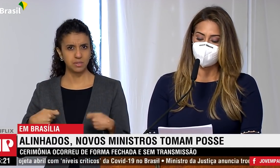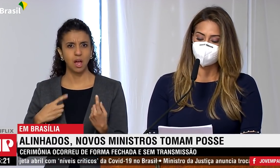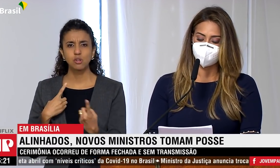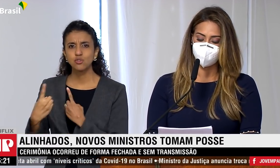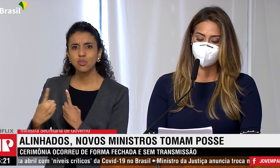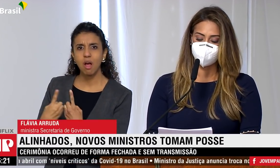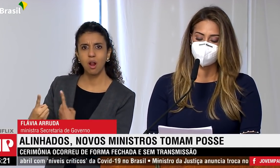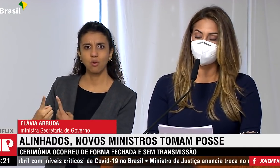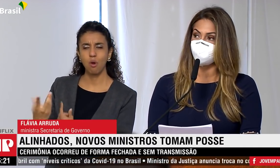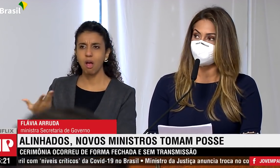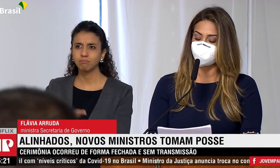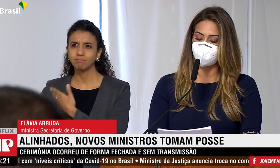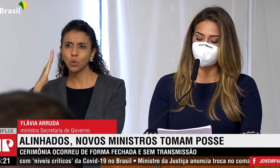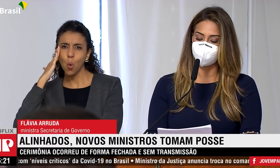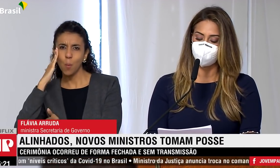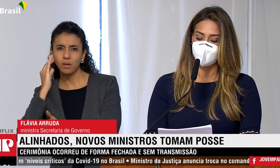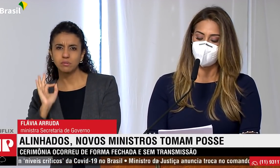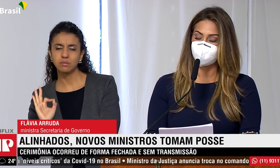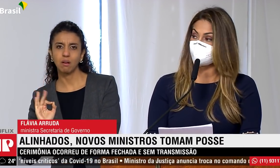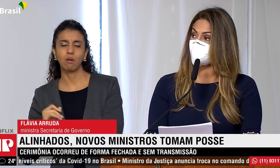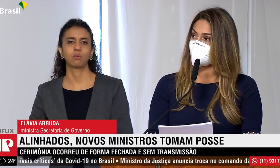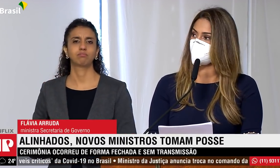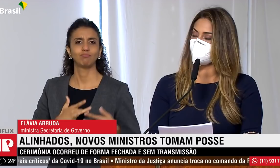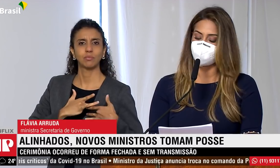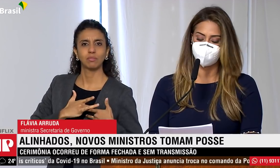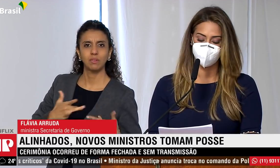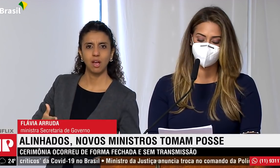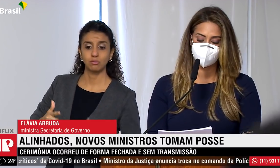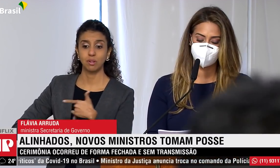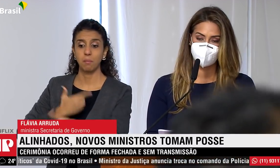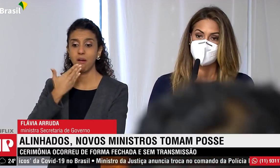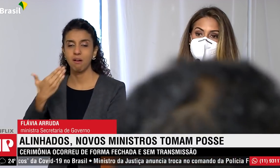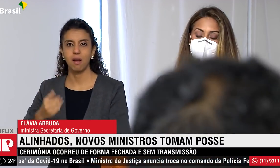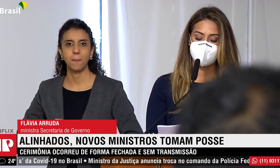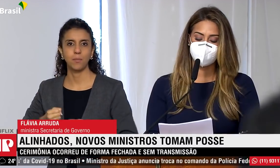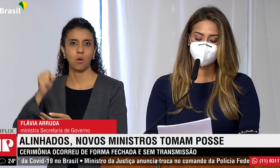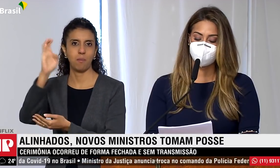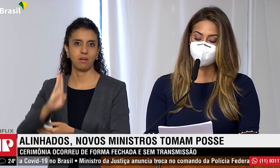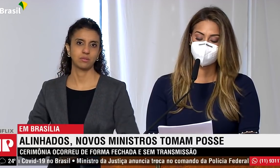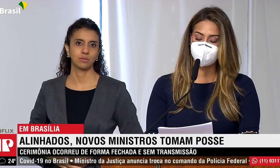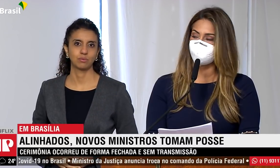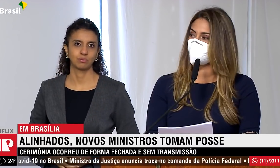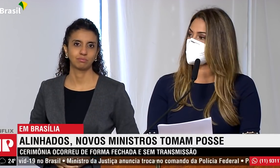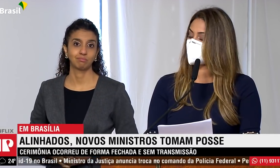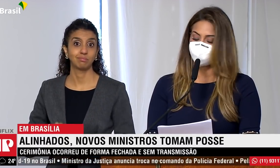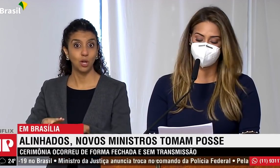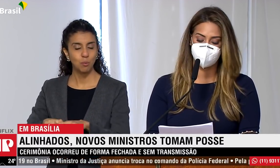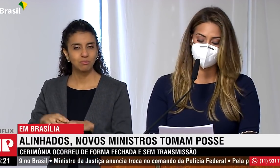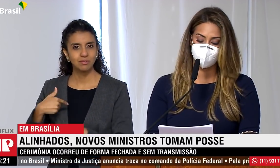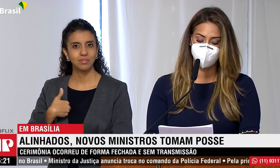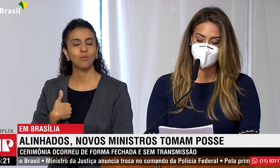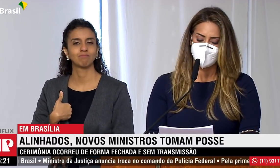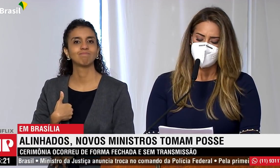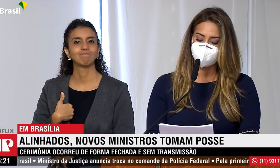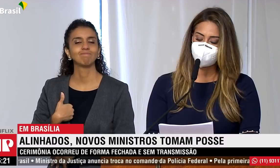de compreensão, de solidariedade e de trabalho pelo Brasil. E é isso que me inspira como deputada